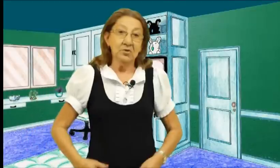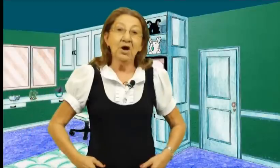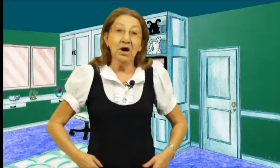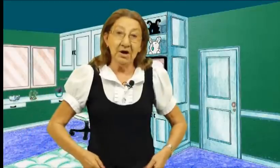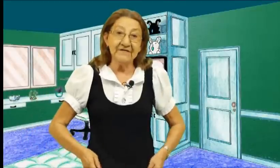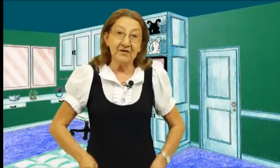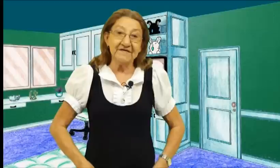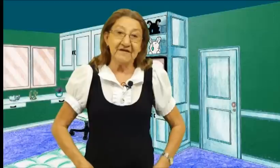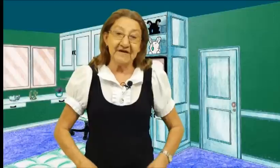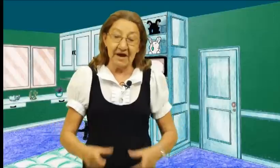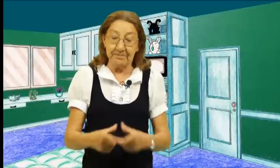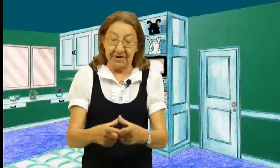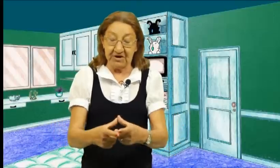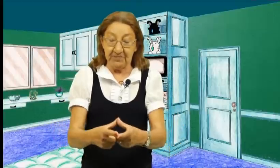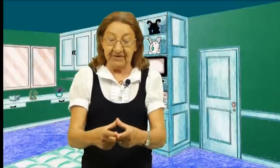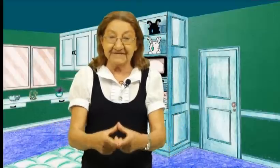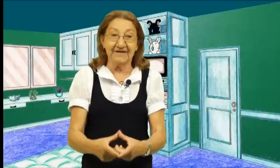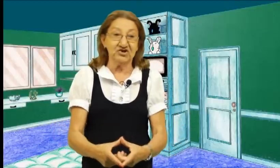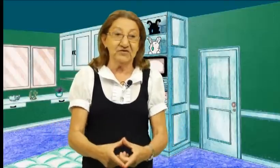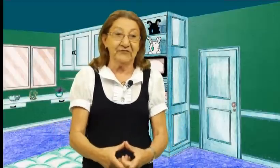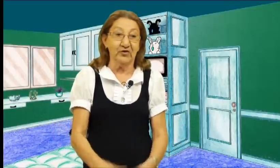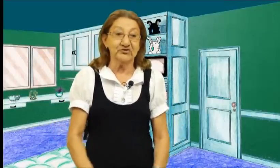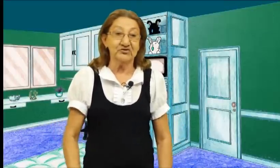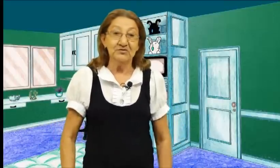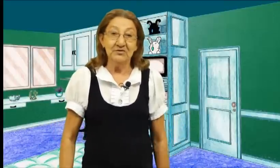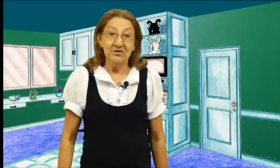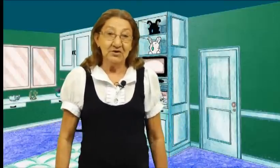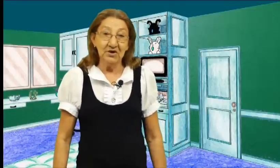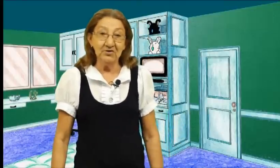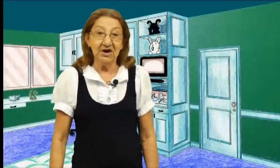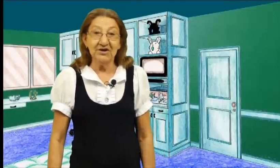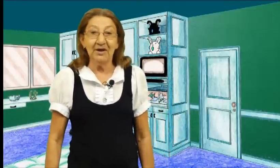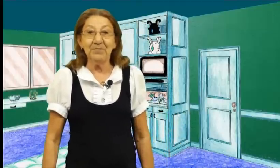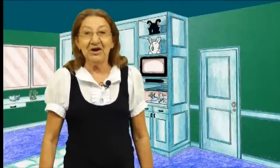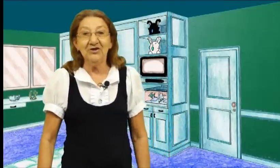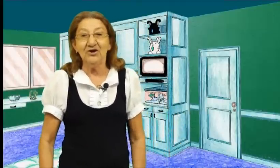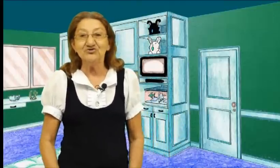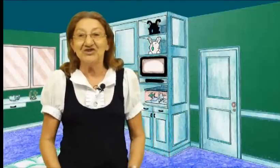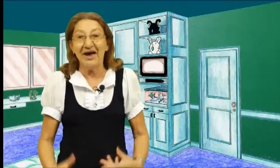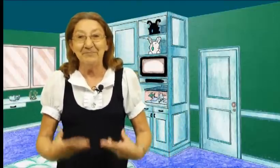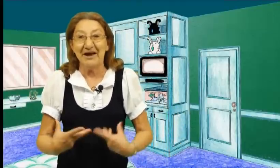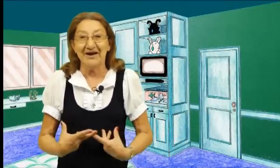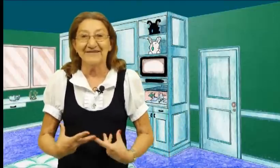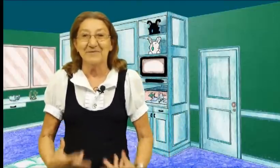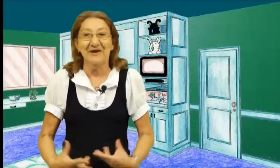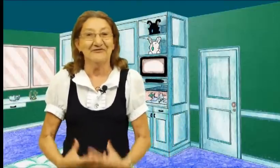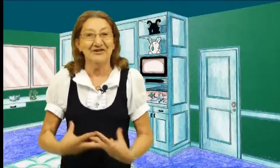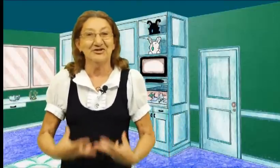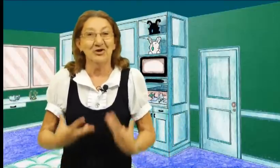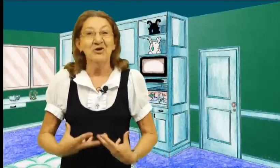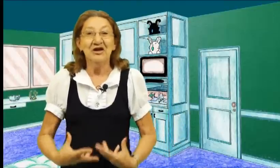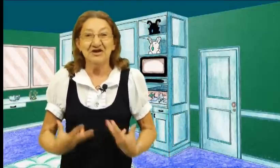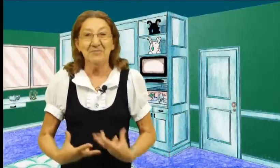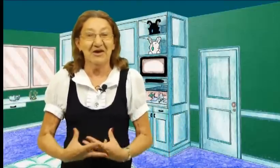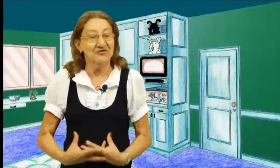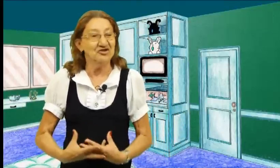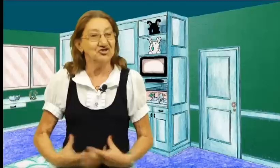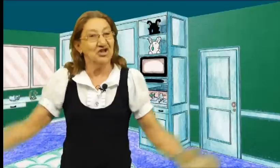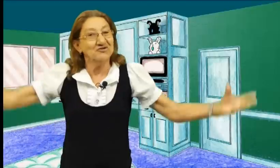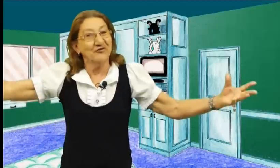É assim, as casas é pequenas Parece que a caixa é de força Eu nunca estava pequena não Se é a Minha Casa Minha Vida Então se é Minha Vida Deixa